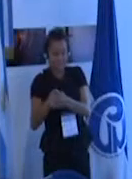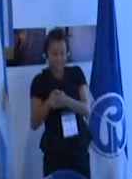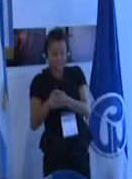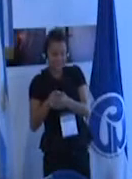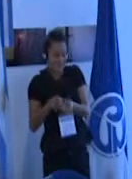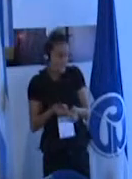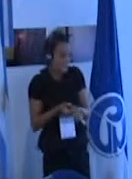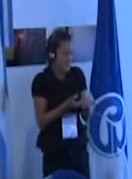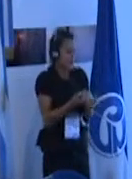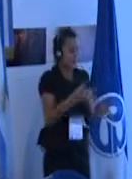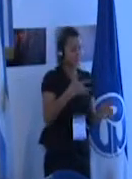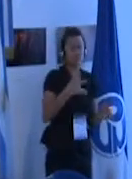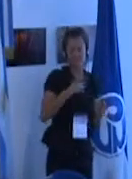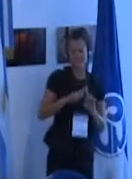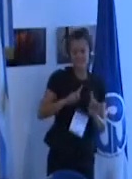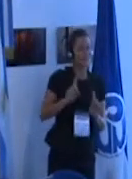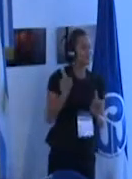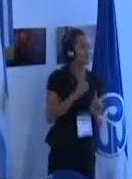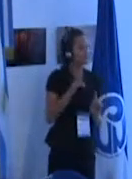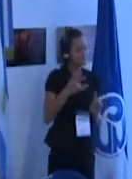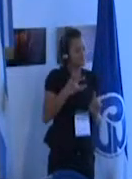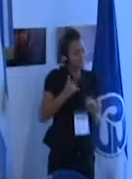pero no imposible